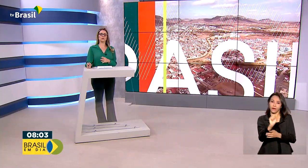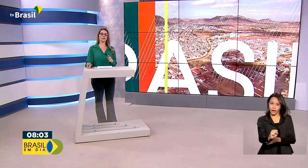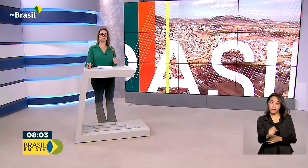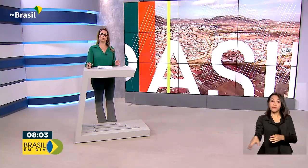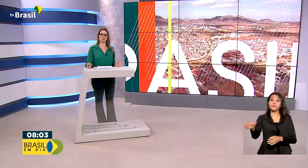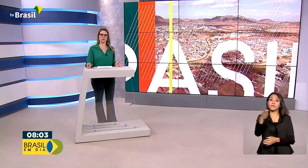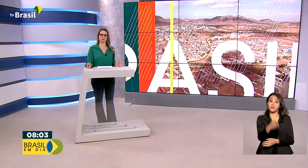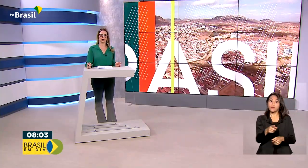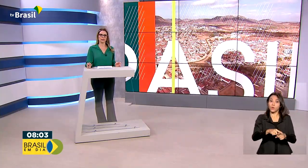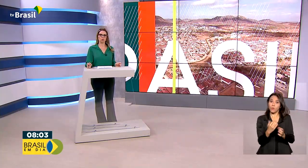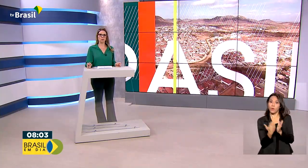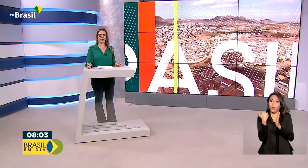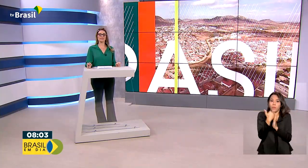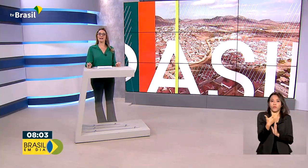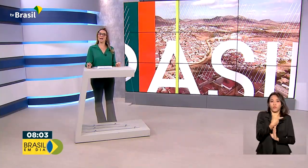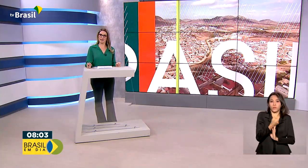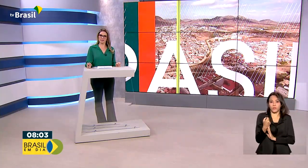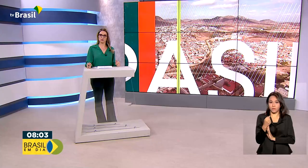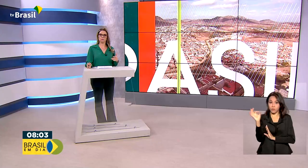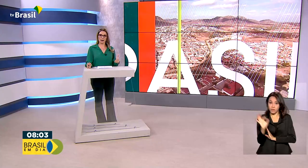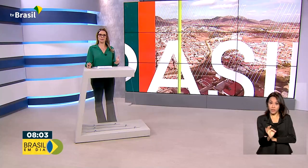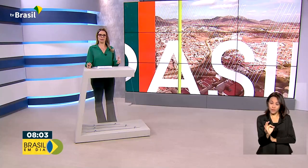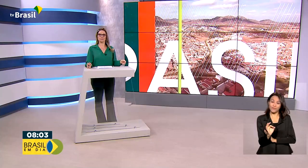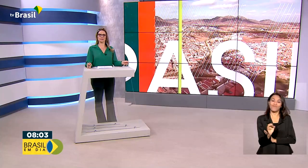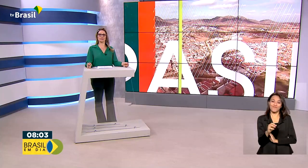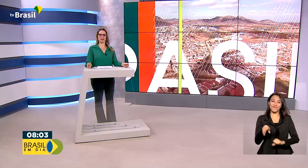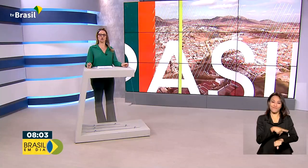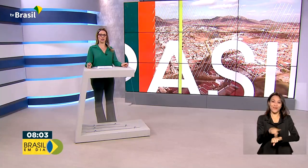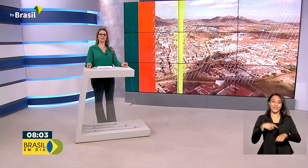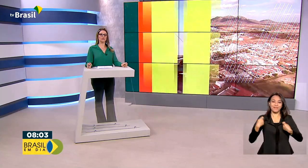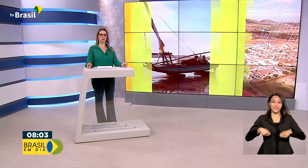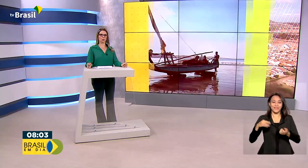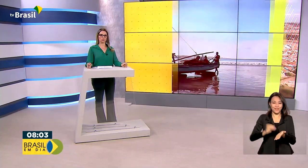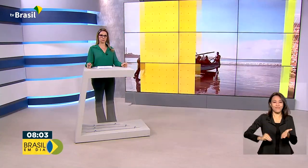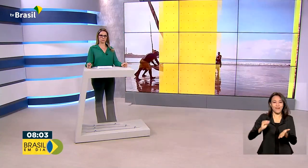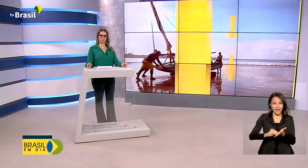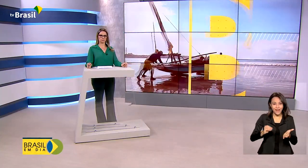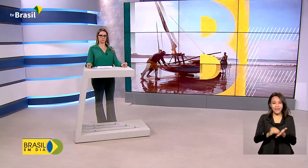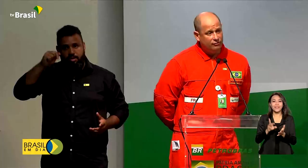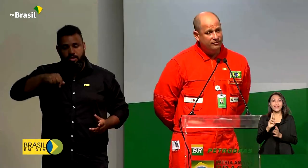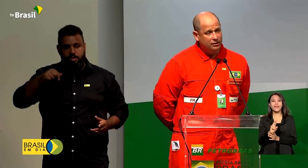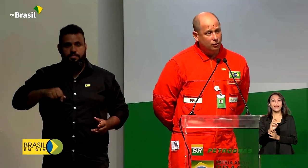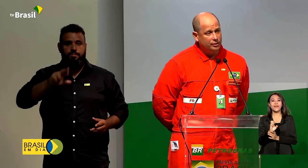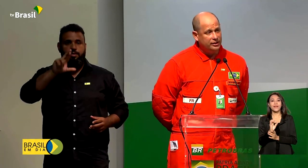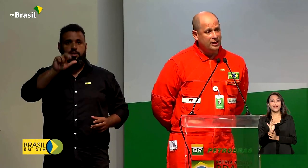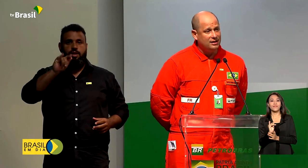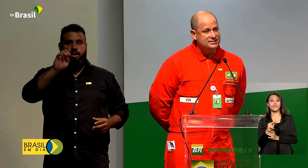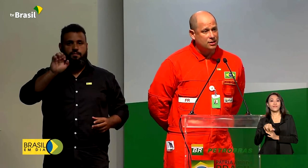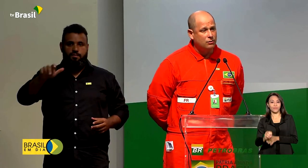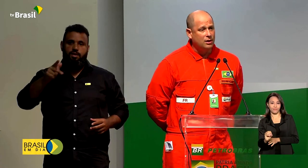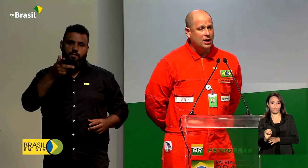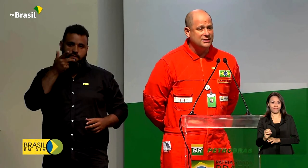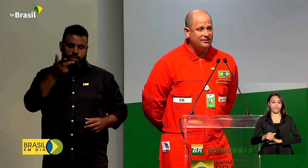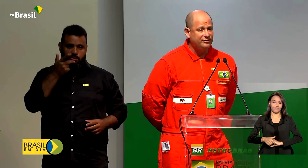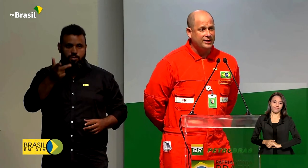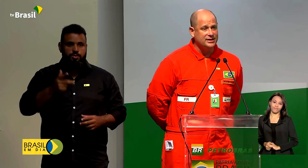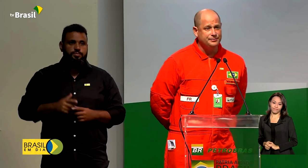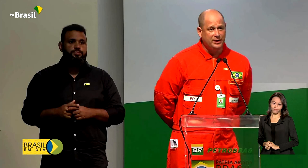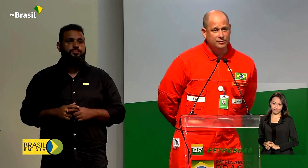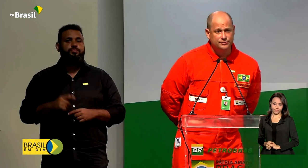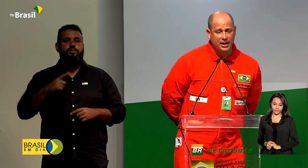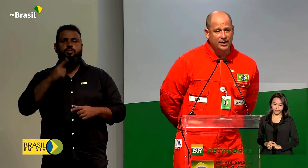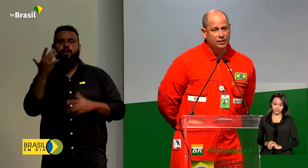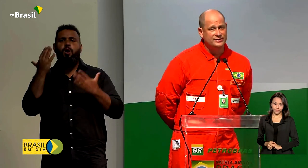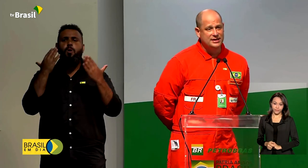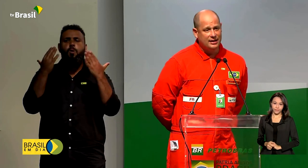mais de 200%, o país carece de mais capacidade de refino. Em relação às refinarias